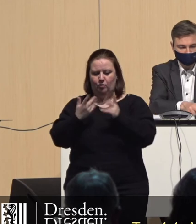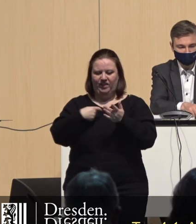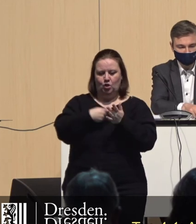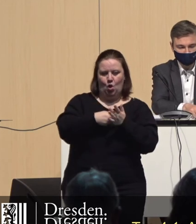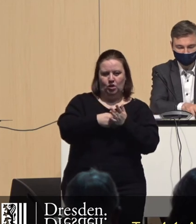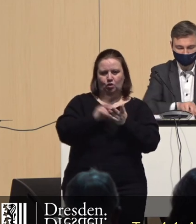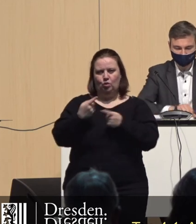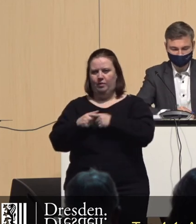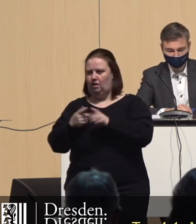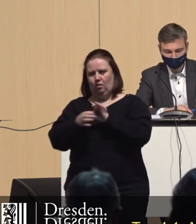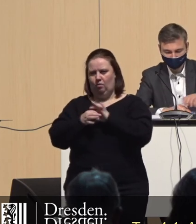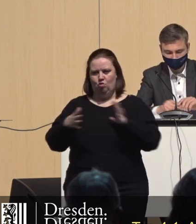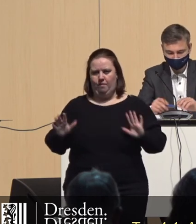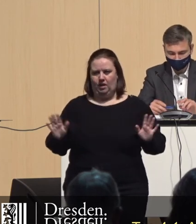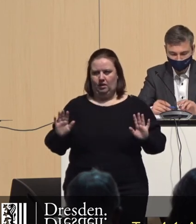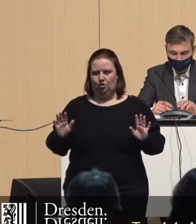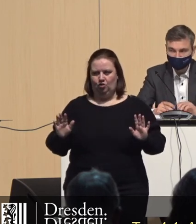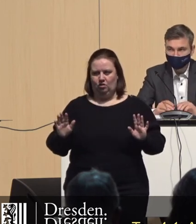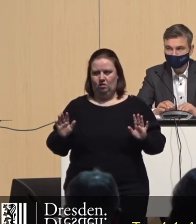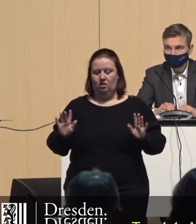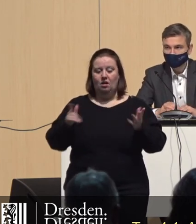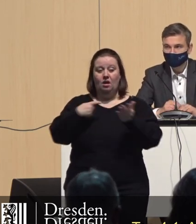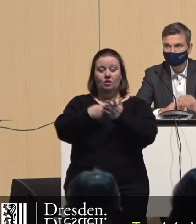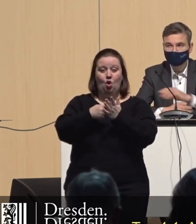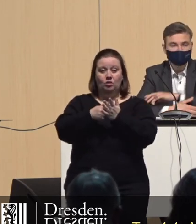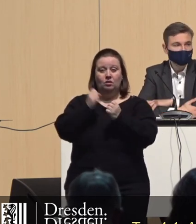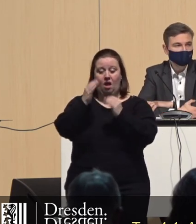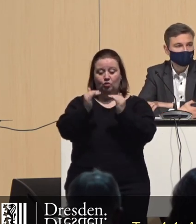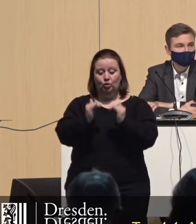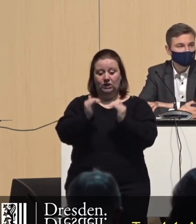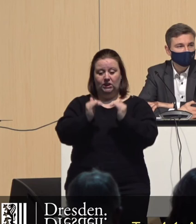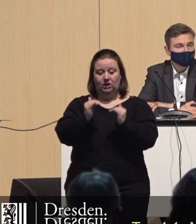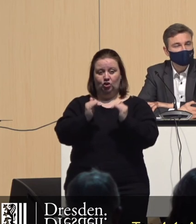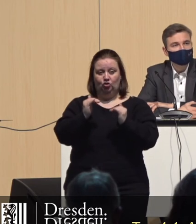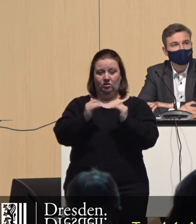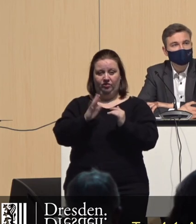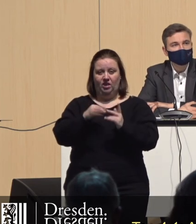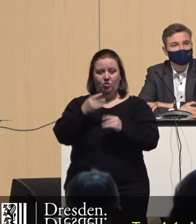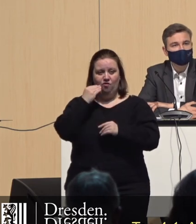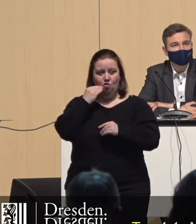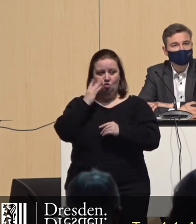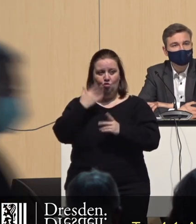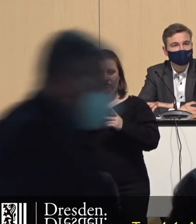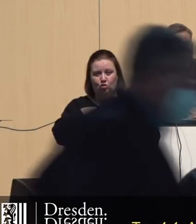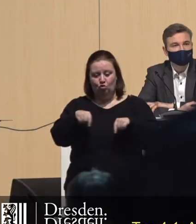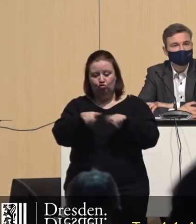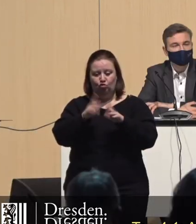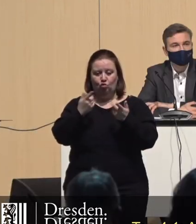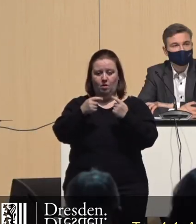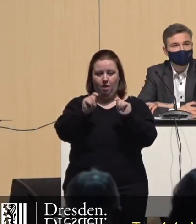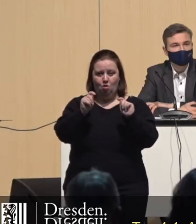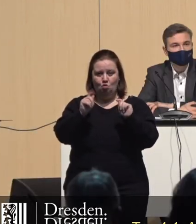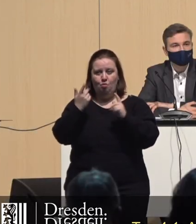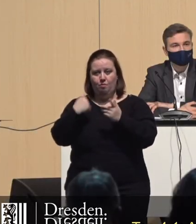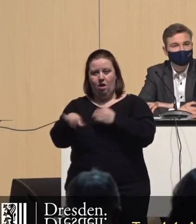Kosten und Miete. Die Kosten werden natürlich so niedrig wie möglich gehalten in der Beschaffung einer Wohnung, im Grundstück und im Bau,